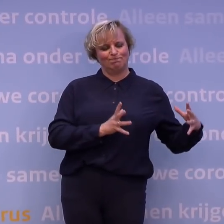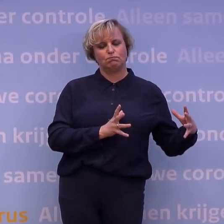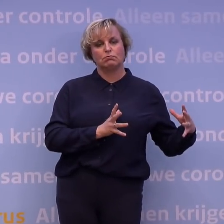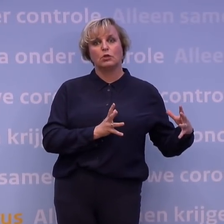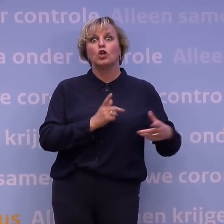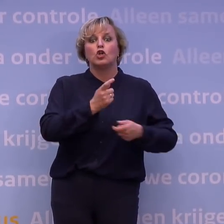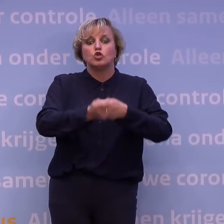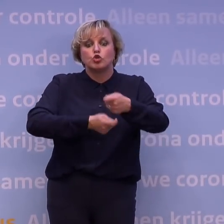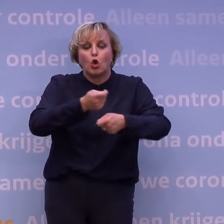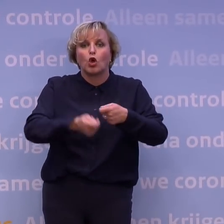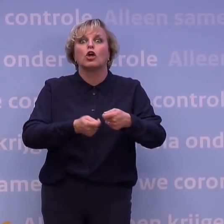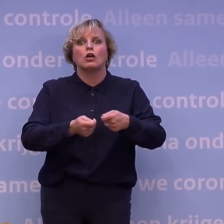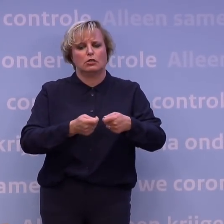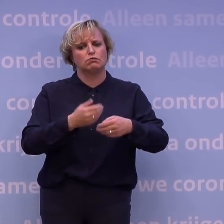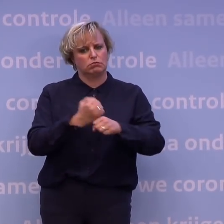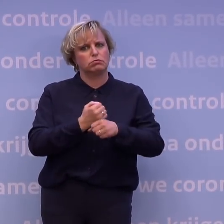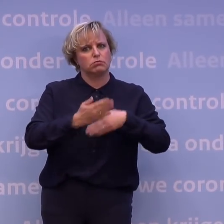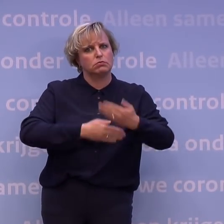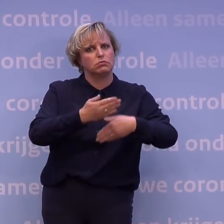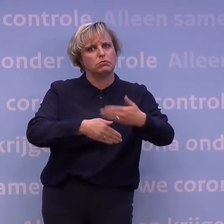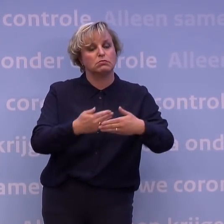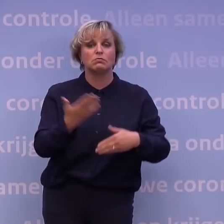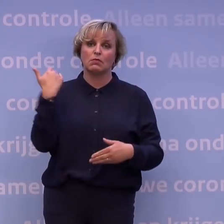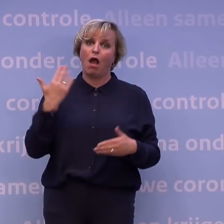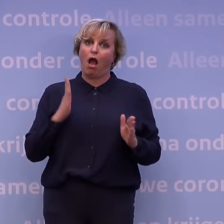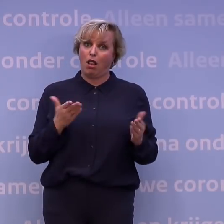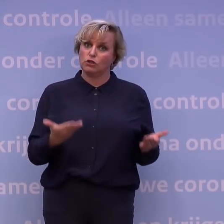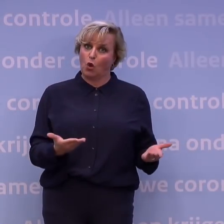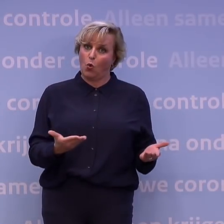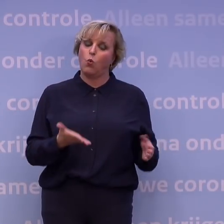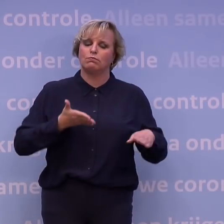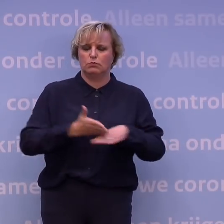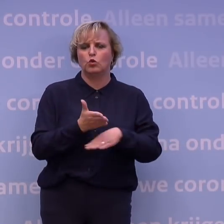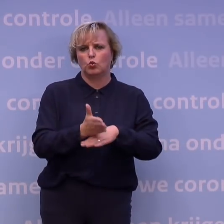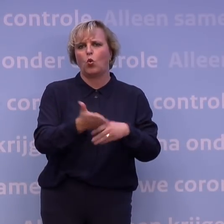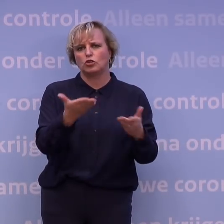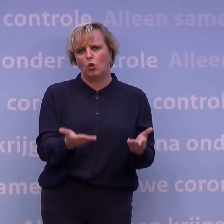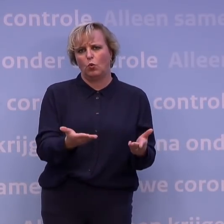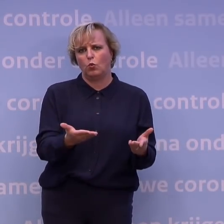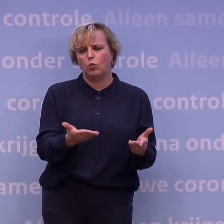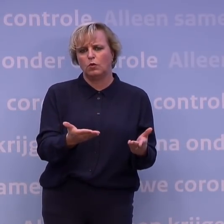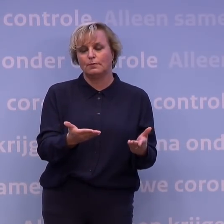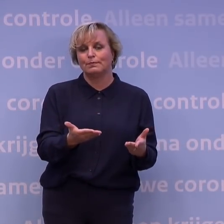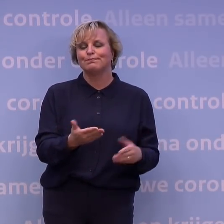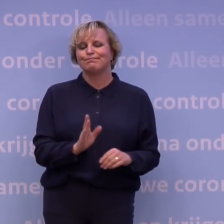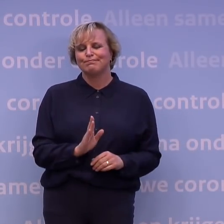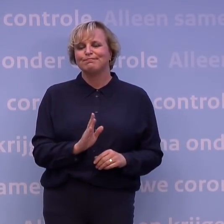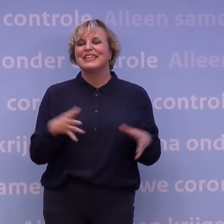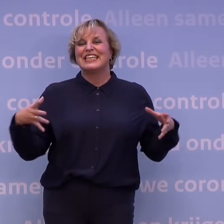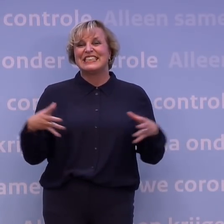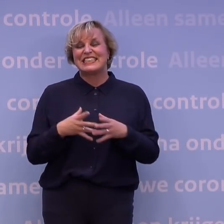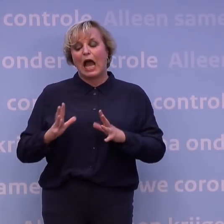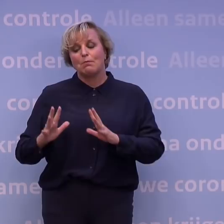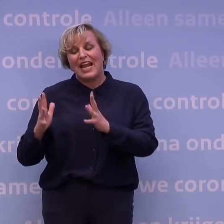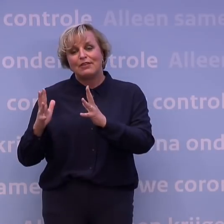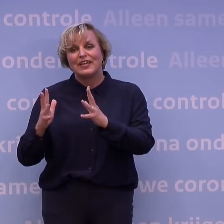de zorg het aan blijft kunnen. Dat is wat we deden en dat is wat we blijven doen. Tegelijkertijd willen we de samenleving